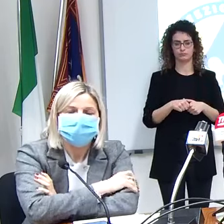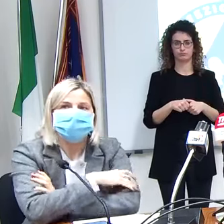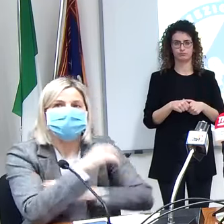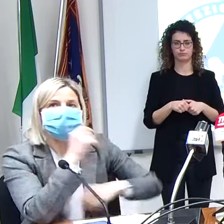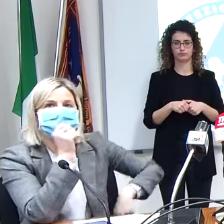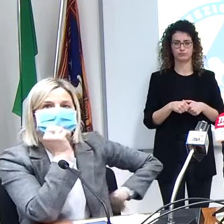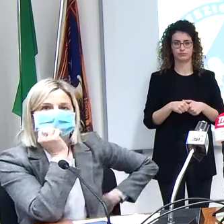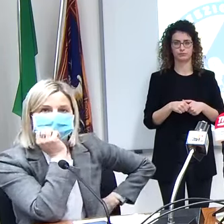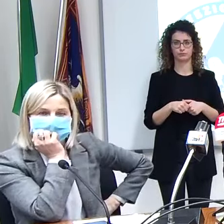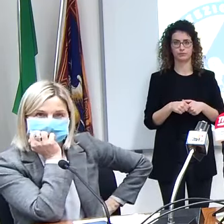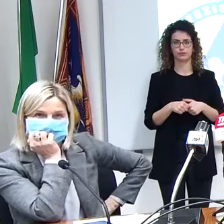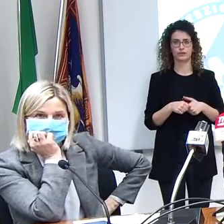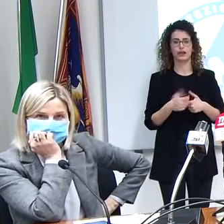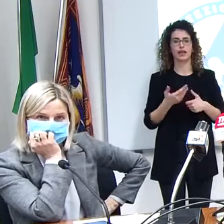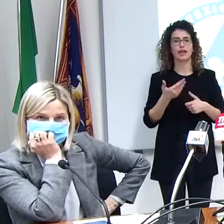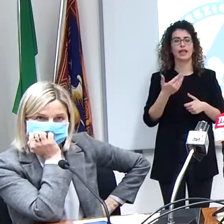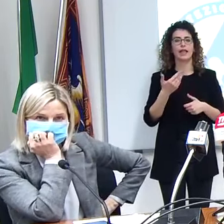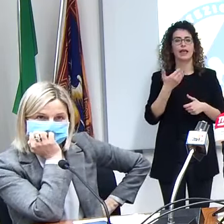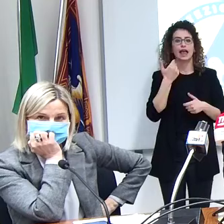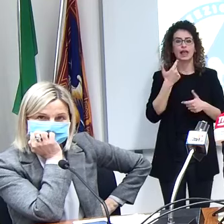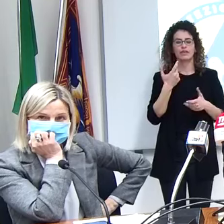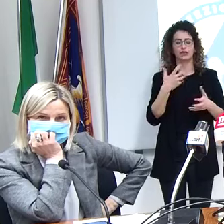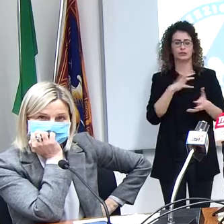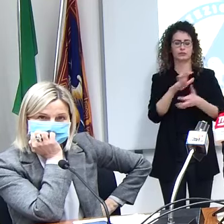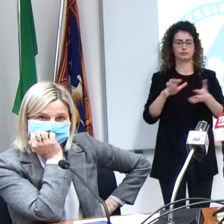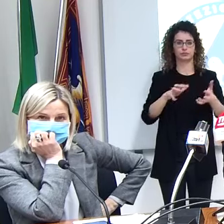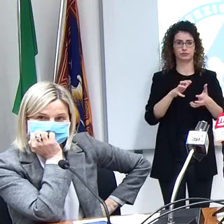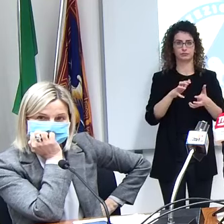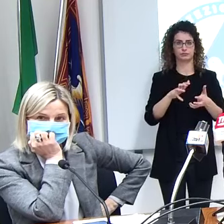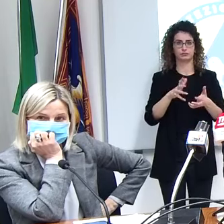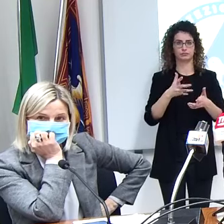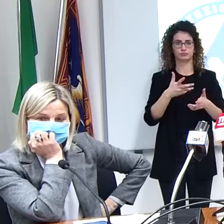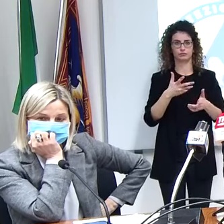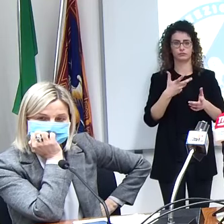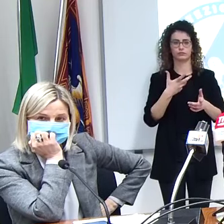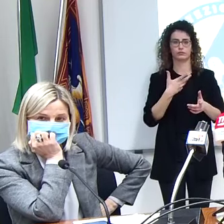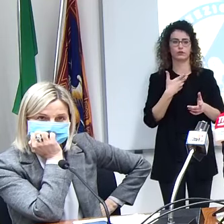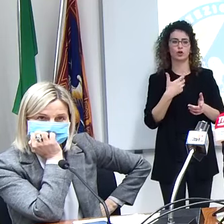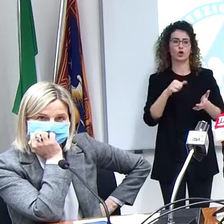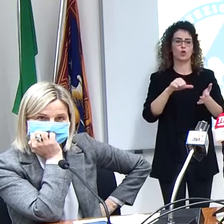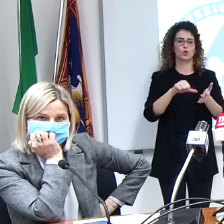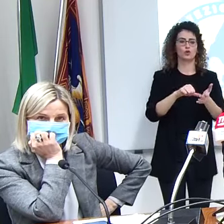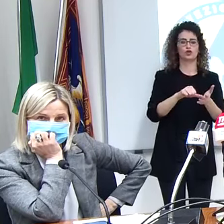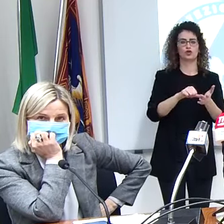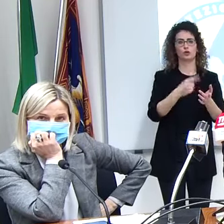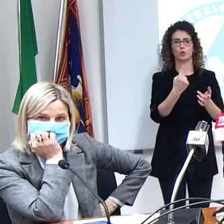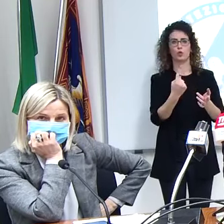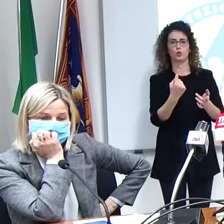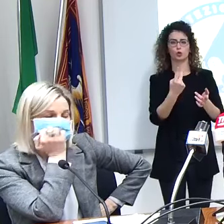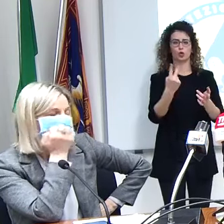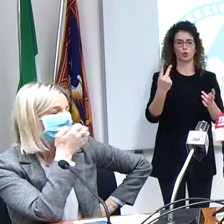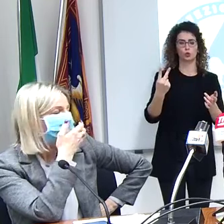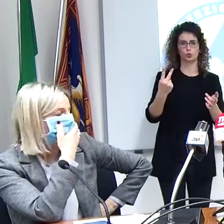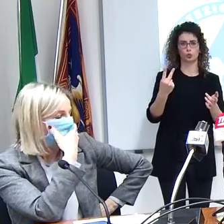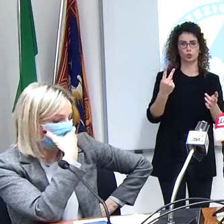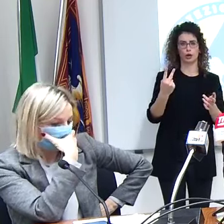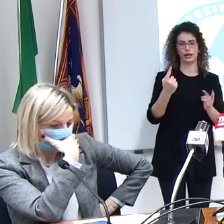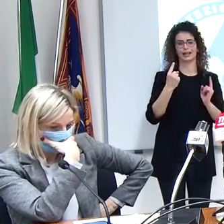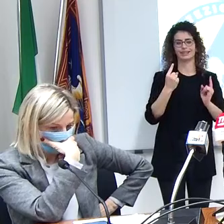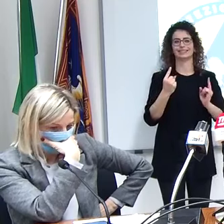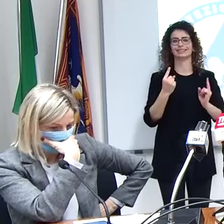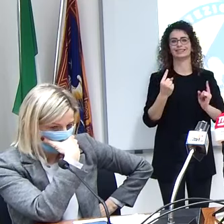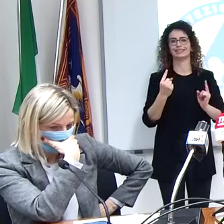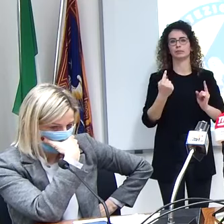colli di bottiglia abbiamo individuato uno o più centri in base alle richieste dei